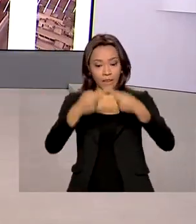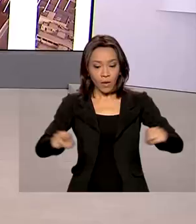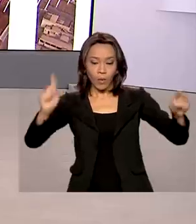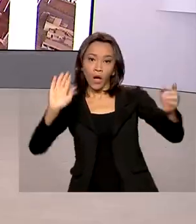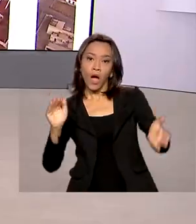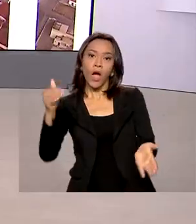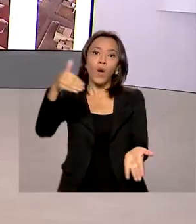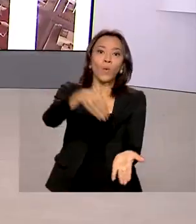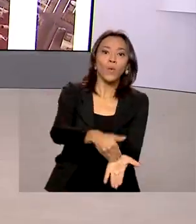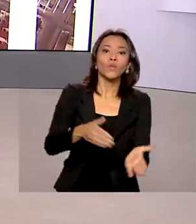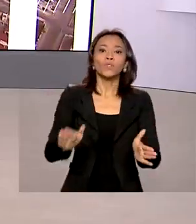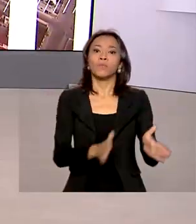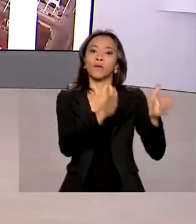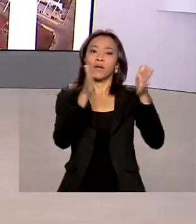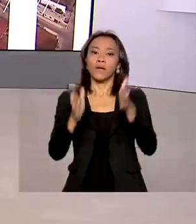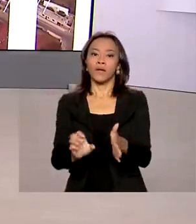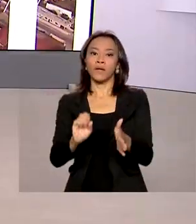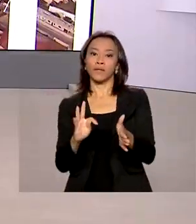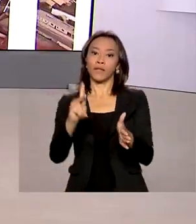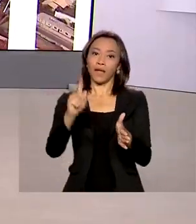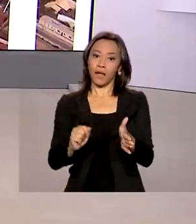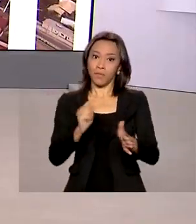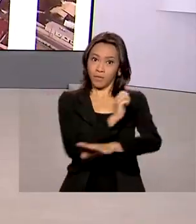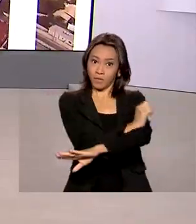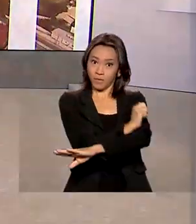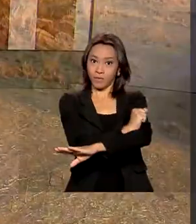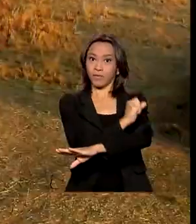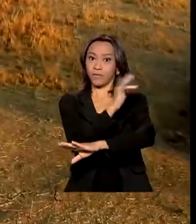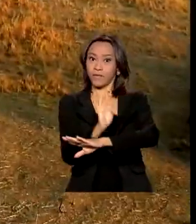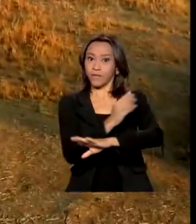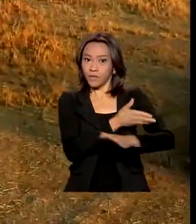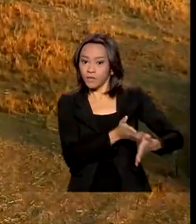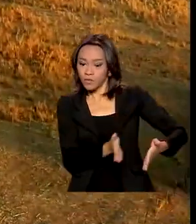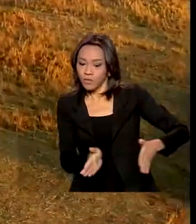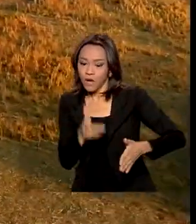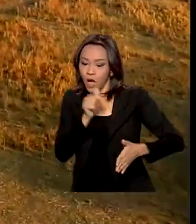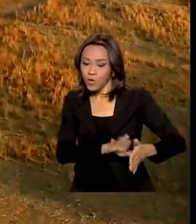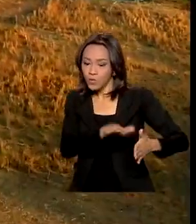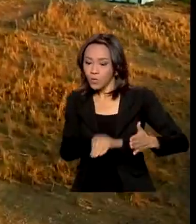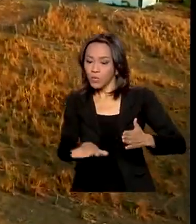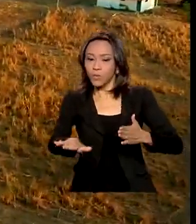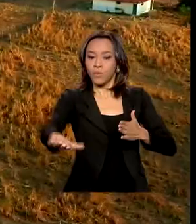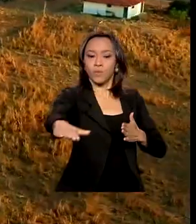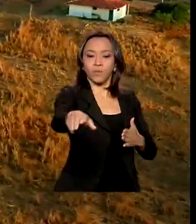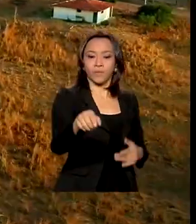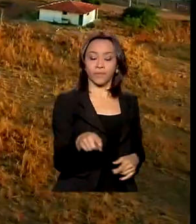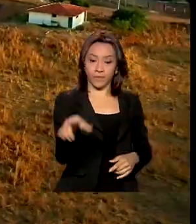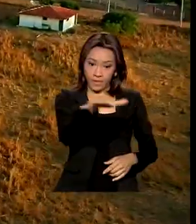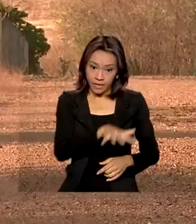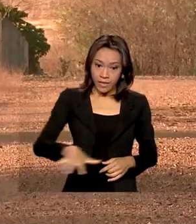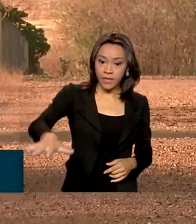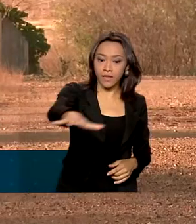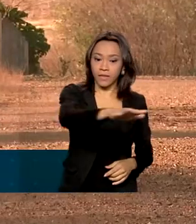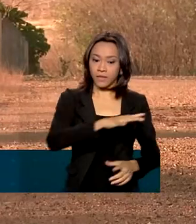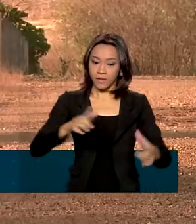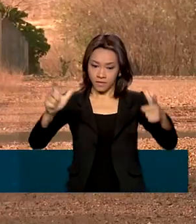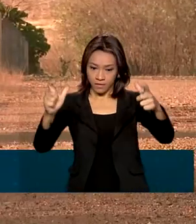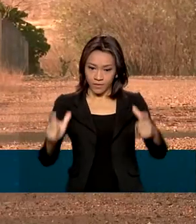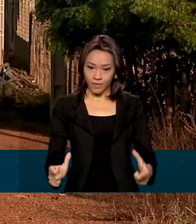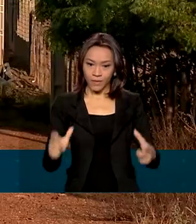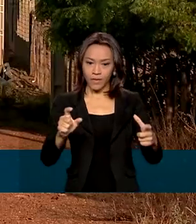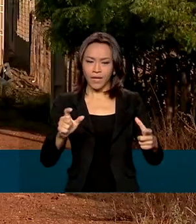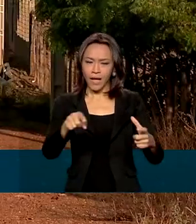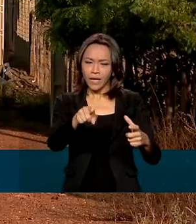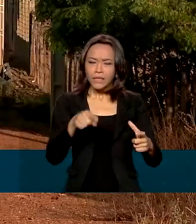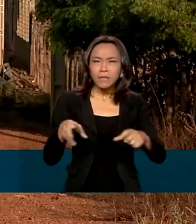Norte do projeto de integração do Rio São Francisco. Na vila produtiva rural Carcaré, a paisagem